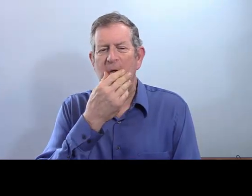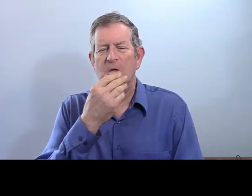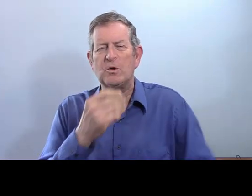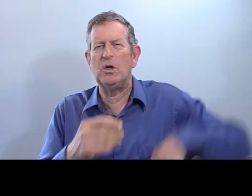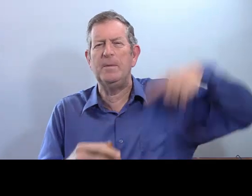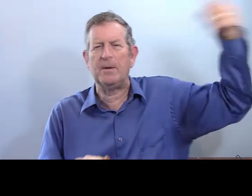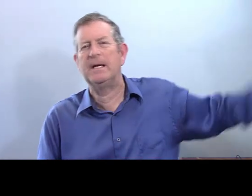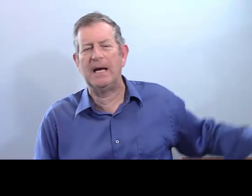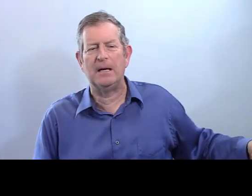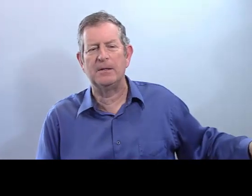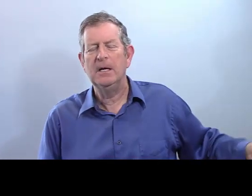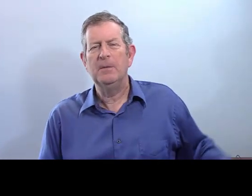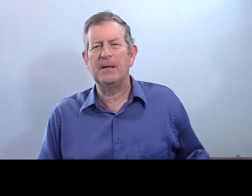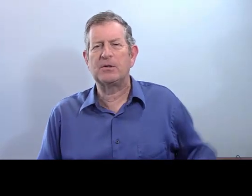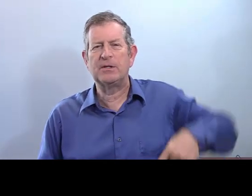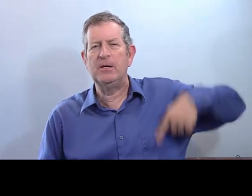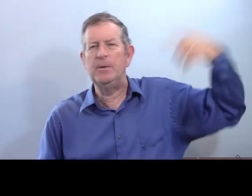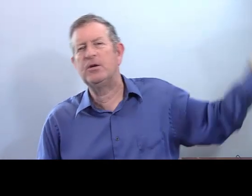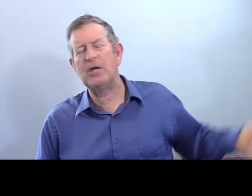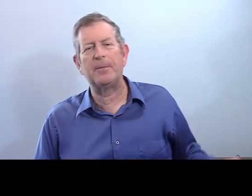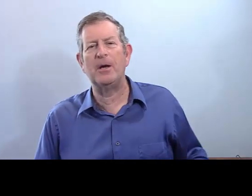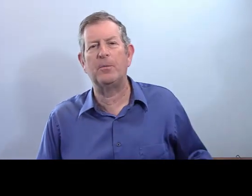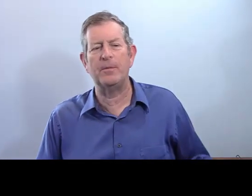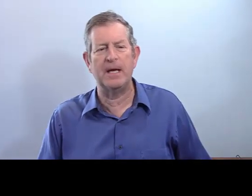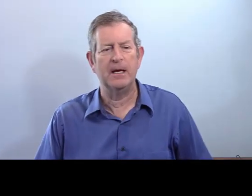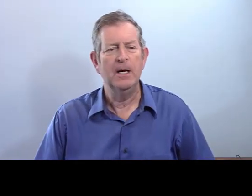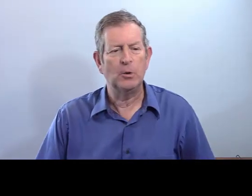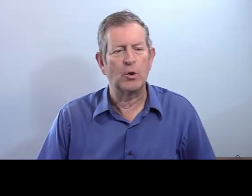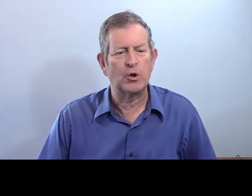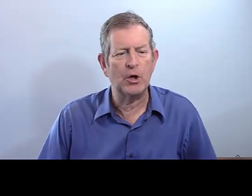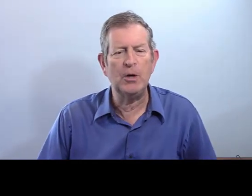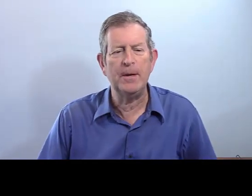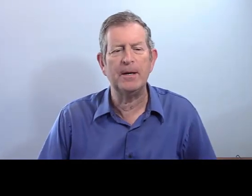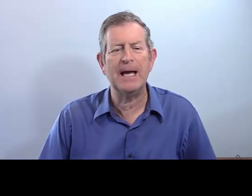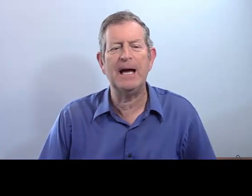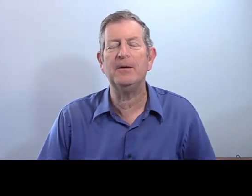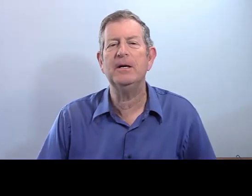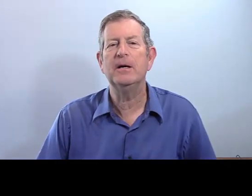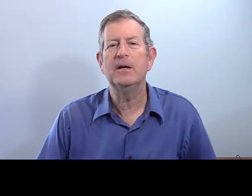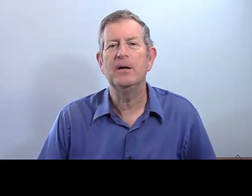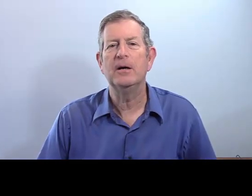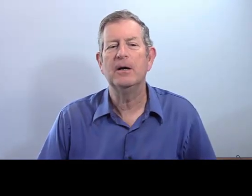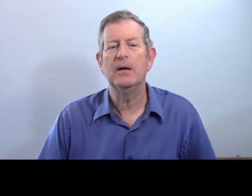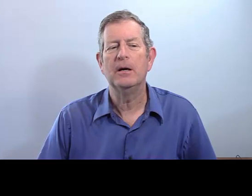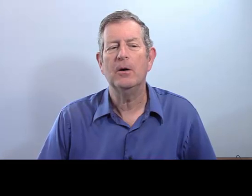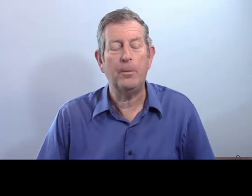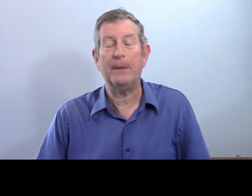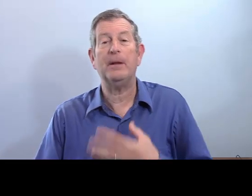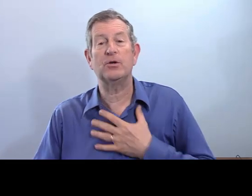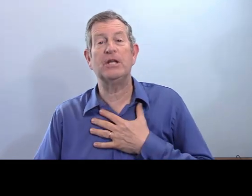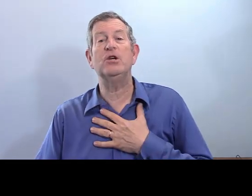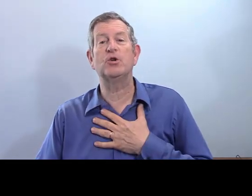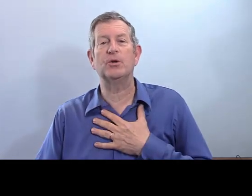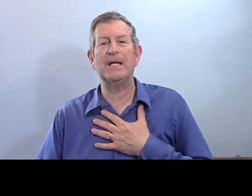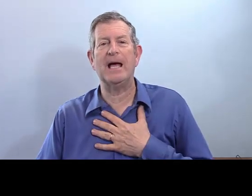Je... Je... Je lui regarde parce que c'est lui que j'ai appris en premier. Donc, je lui regarde... Elle le regarde. Oh, pardon, j'ai dit je, c'est